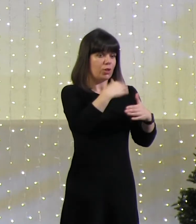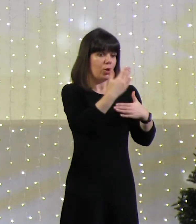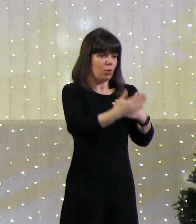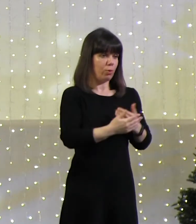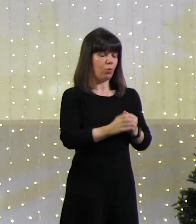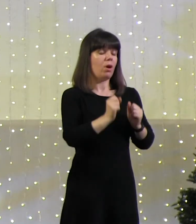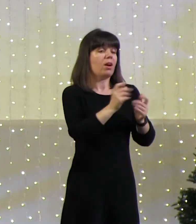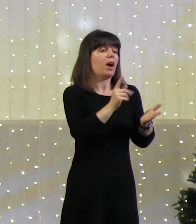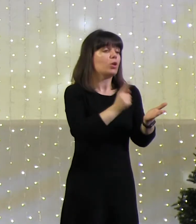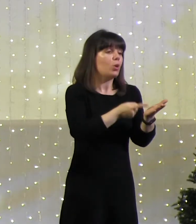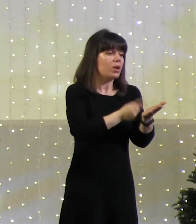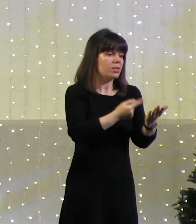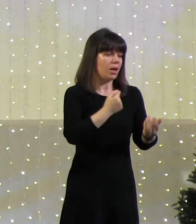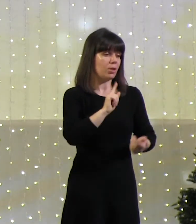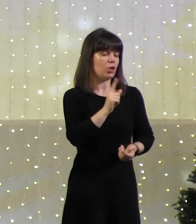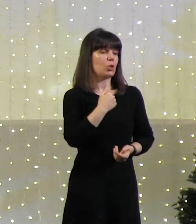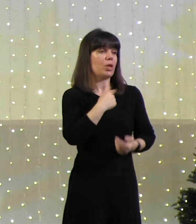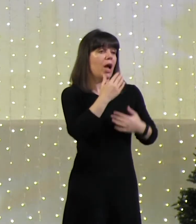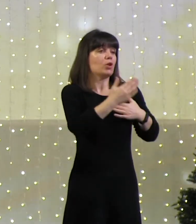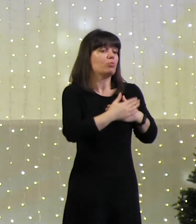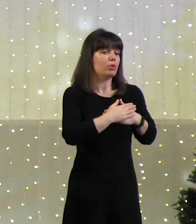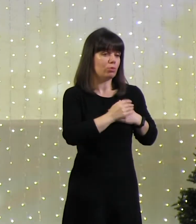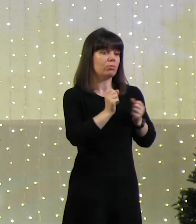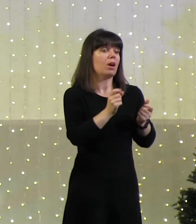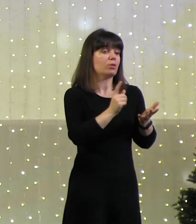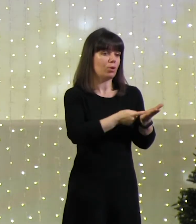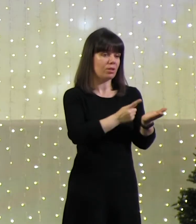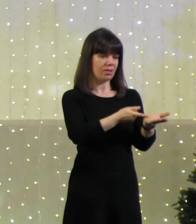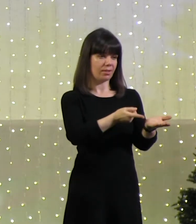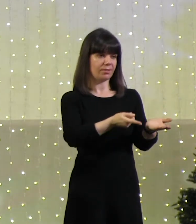Как еще доказать тебе, что я люблю? Как еще продемонстрировать, что я тебя люблю?